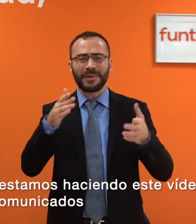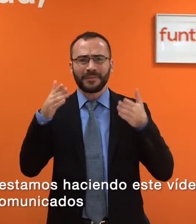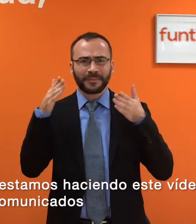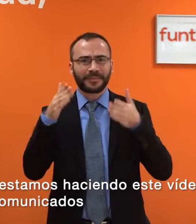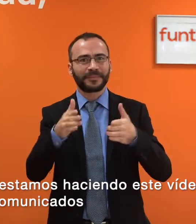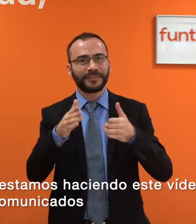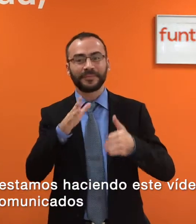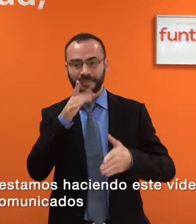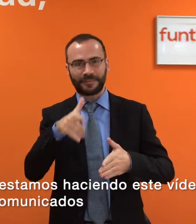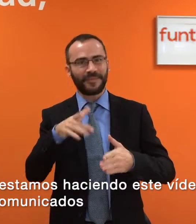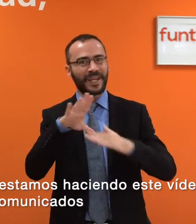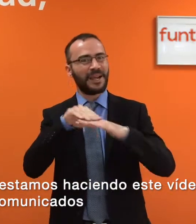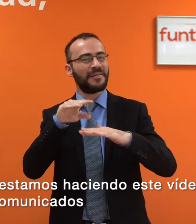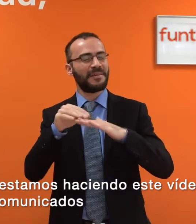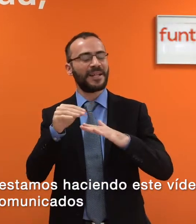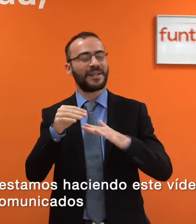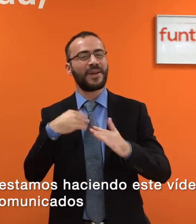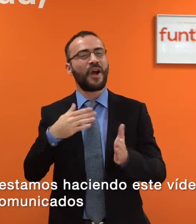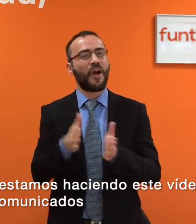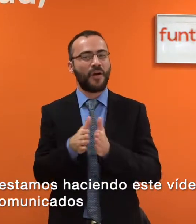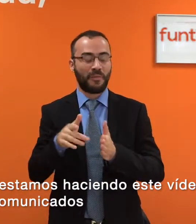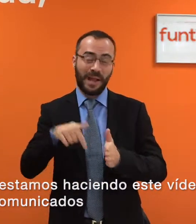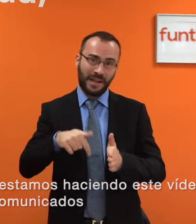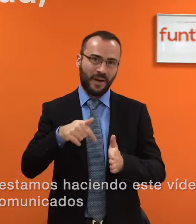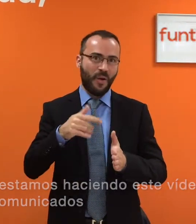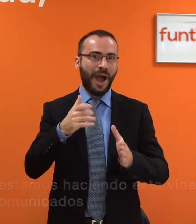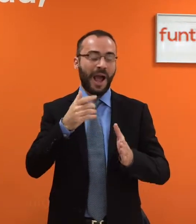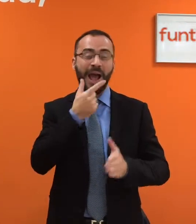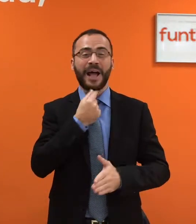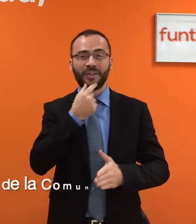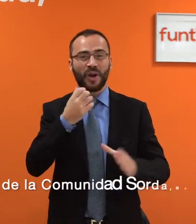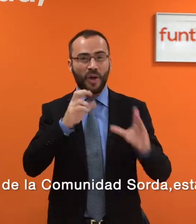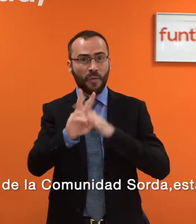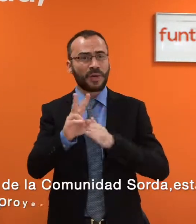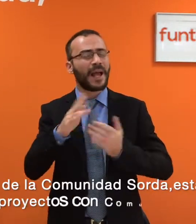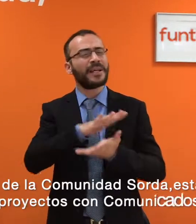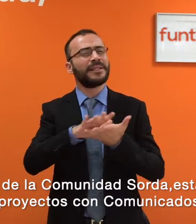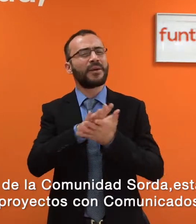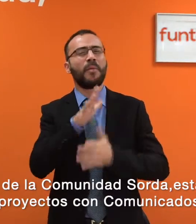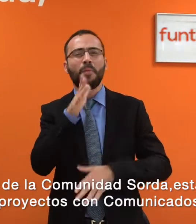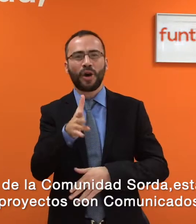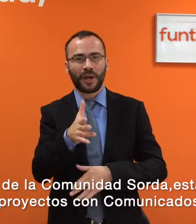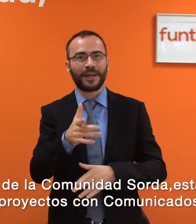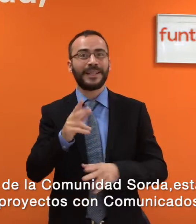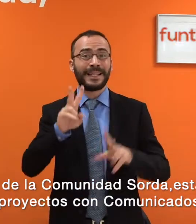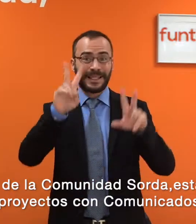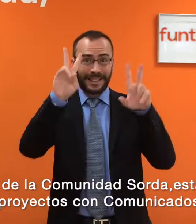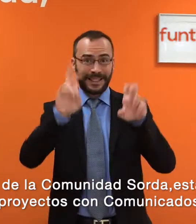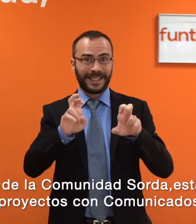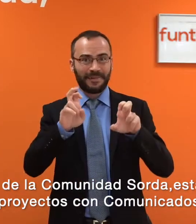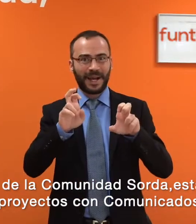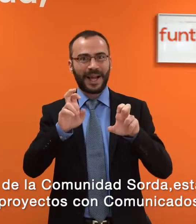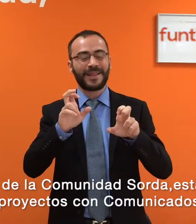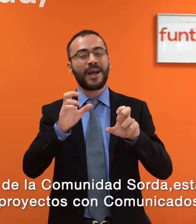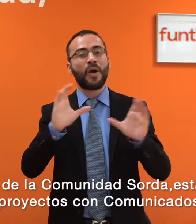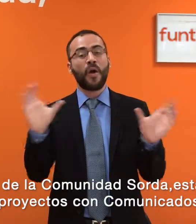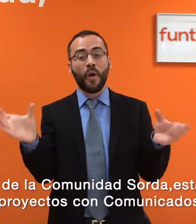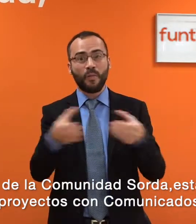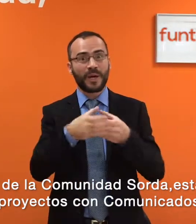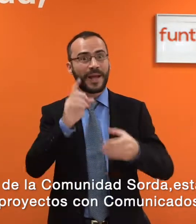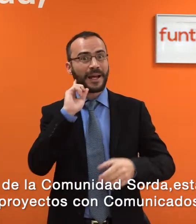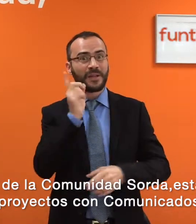ahora que estamos haciendo este vídeo asignado con Antonio de Comunicados, en todo lo que es la parte de la comunidad